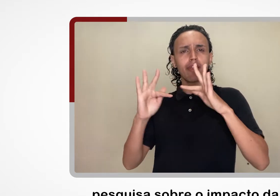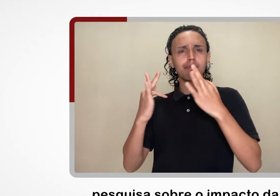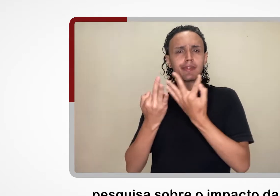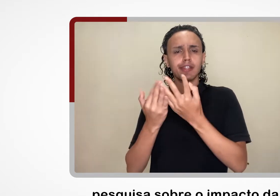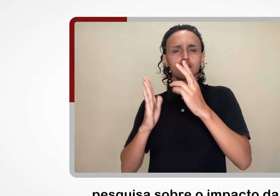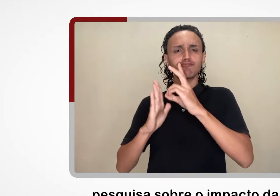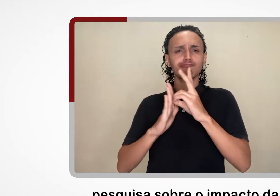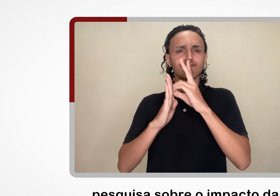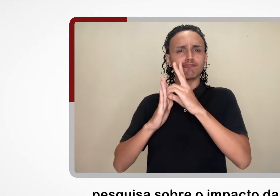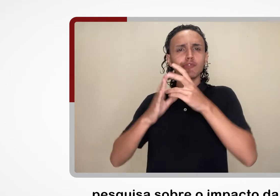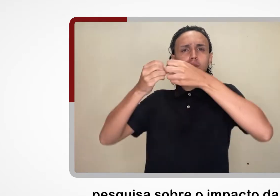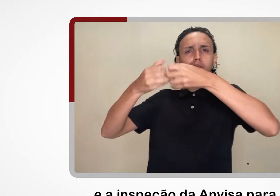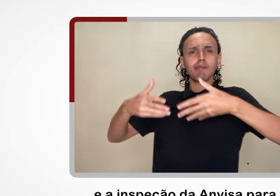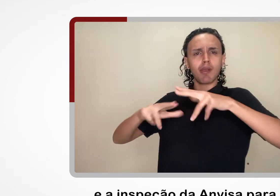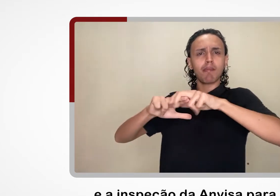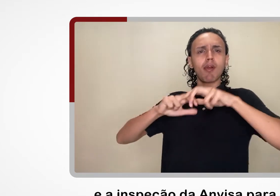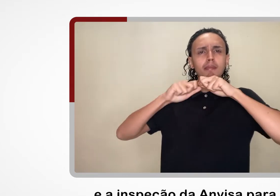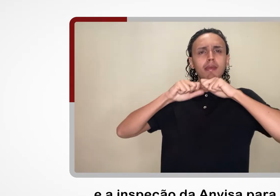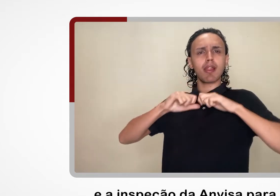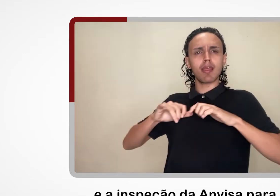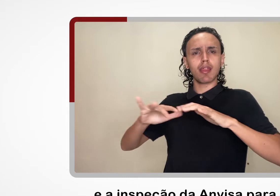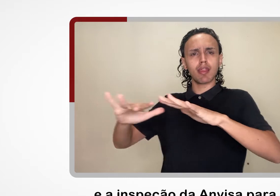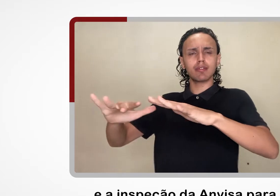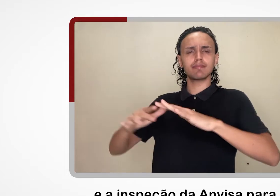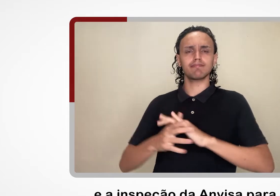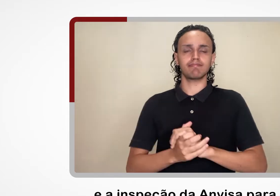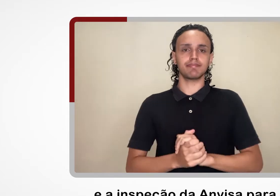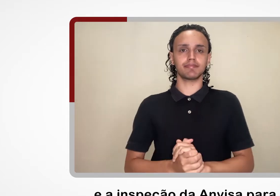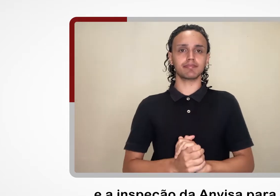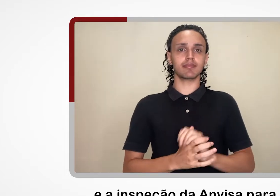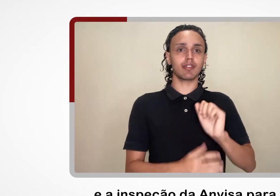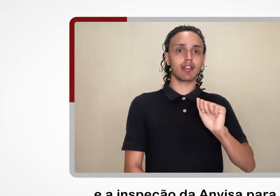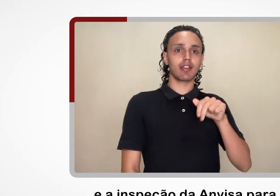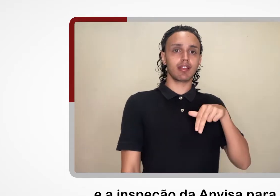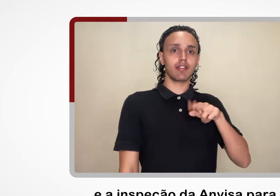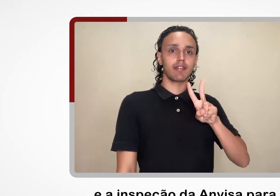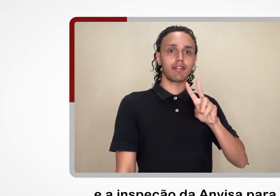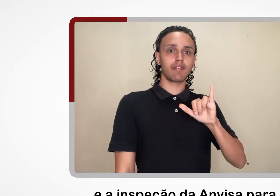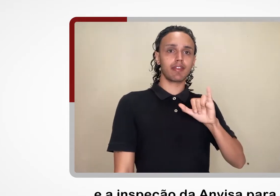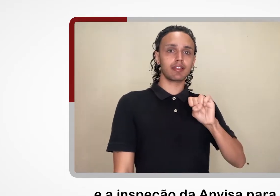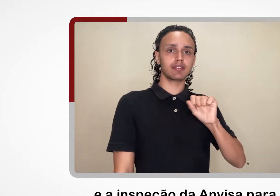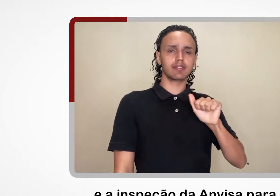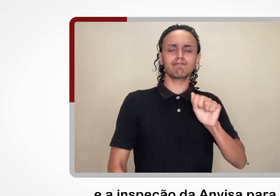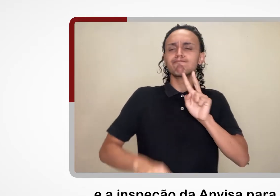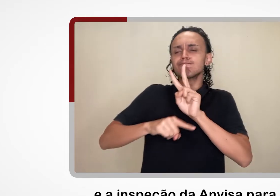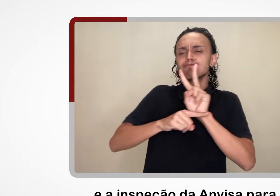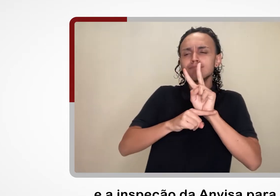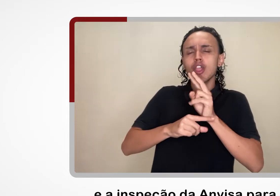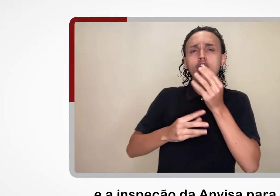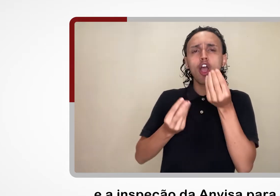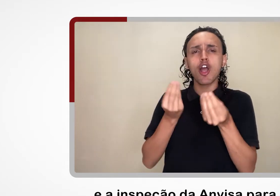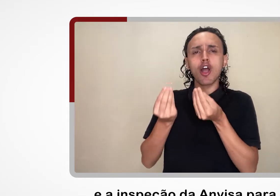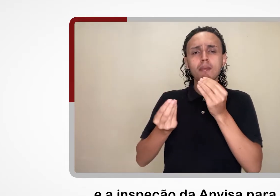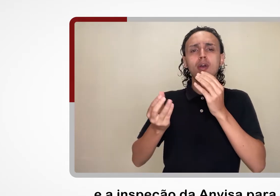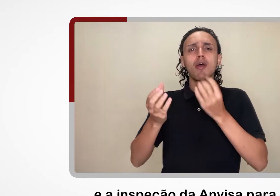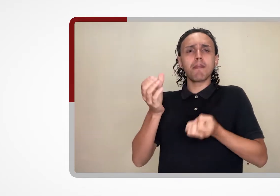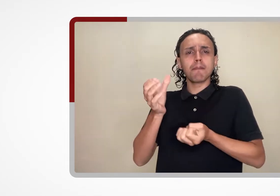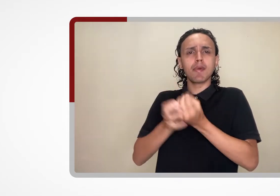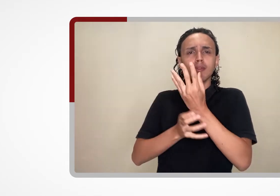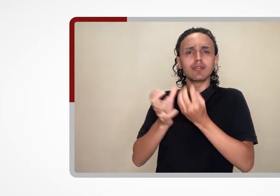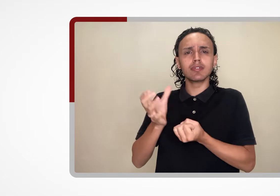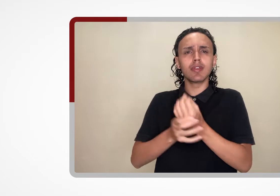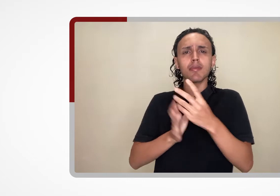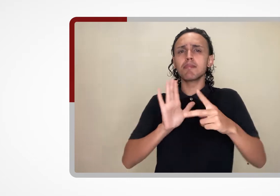famílias indígenas e a inspeção da Anvisa para a produção de IFA na Fiocruz.